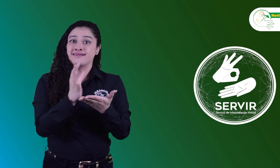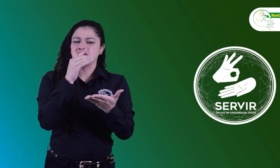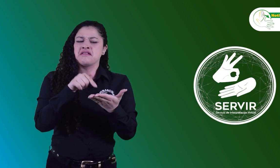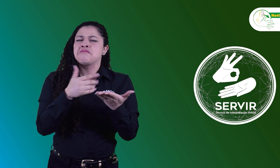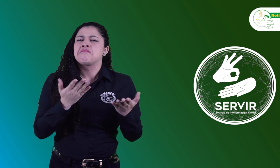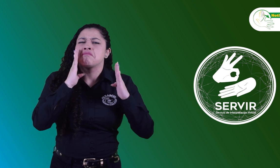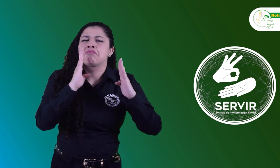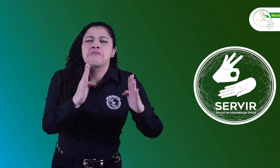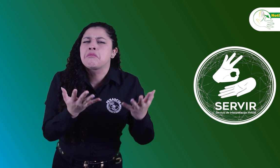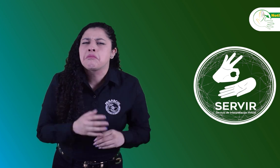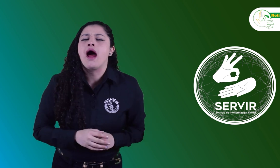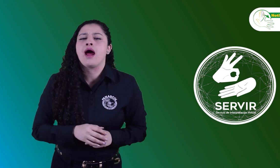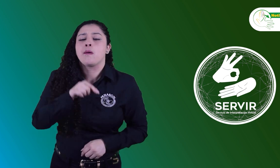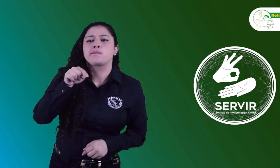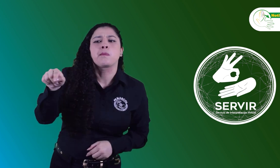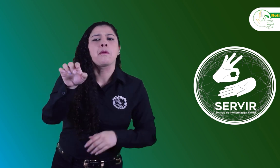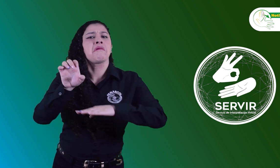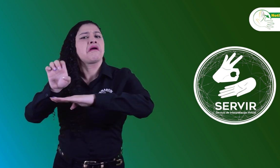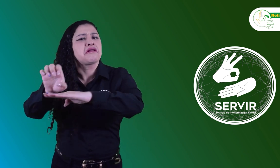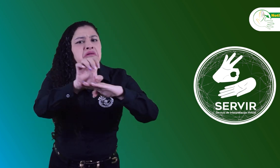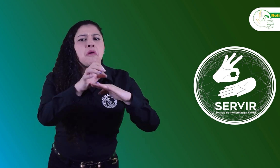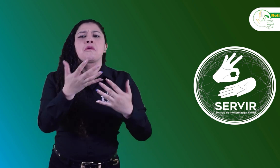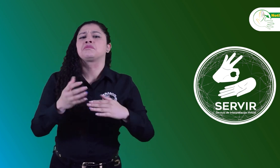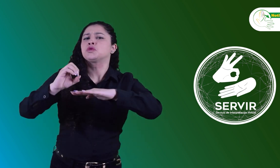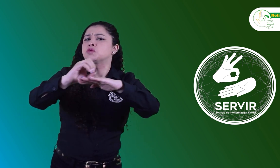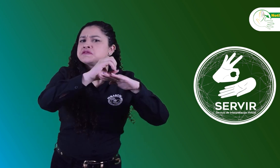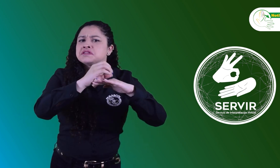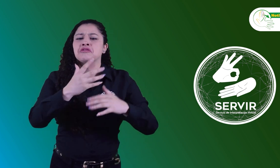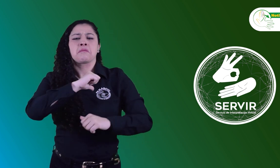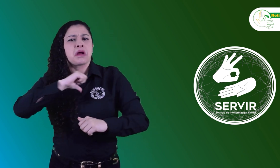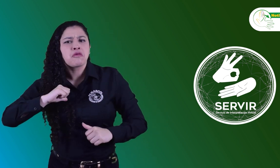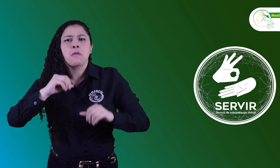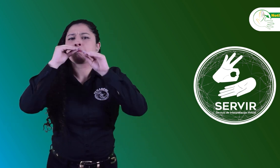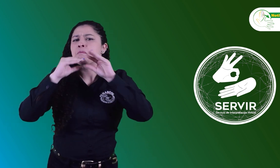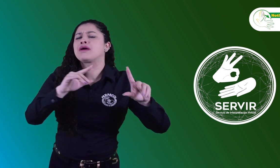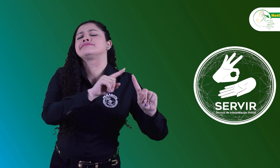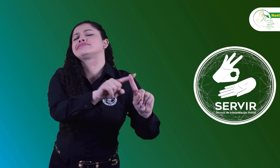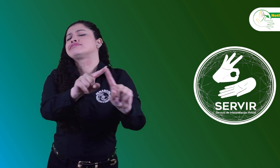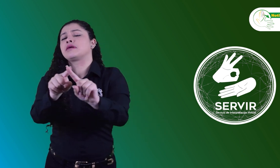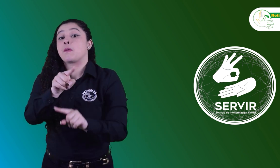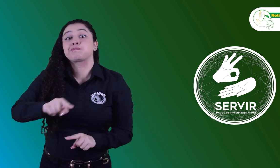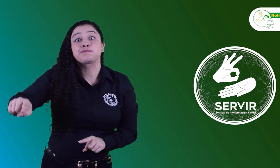este provee servicios de interpretación a diferentes organizaciones y entidades públicas y privadas,